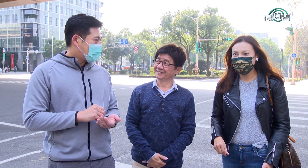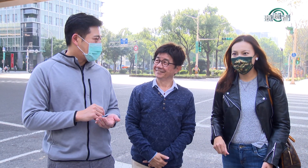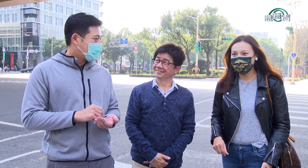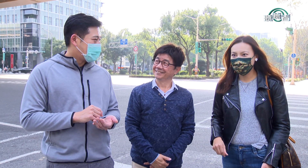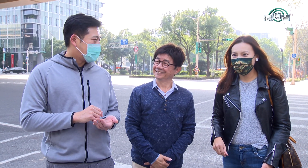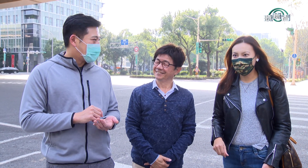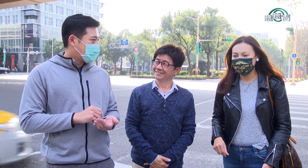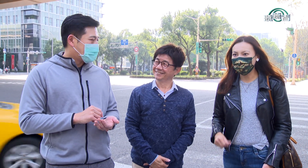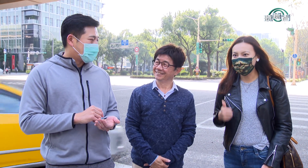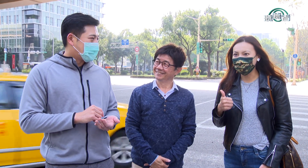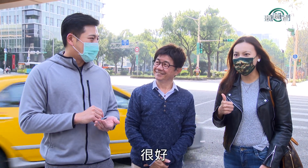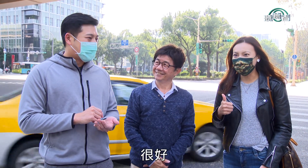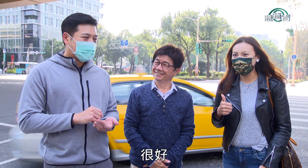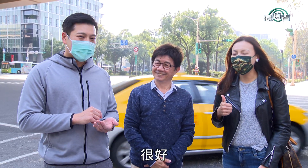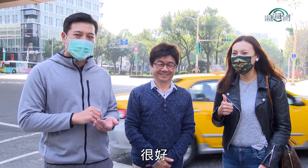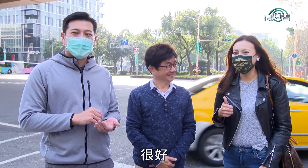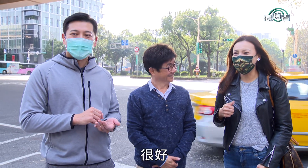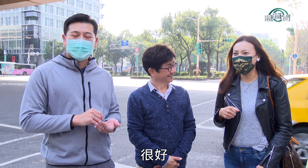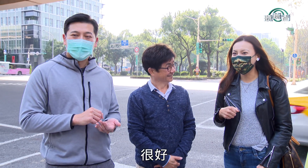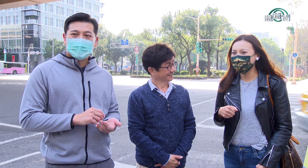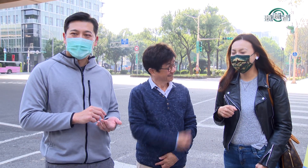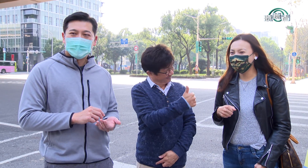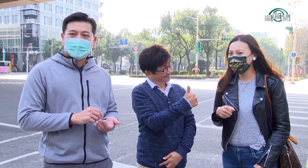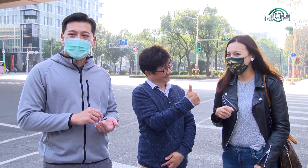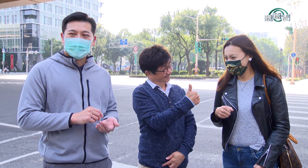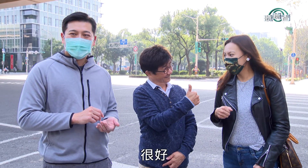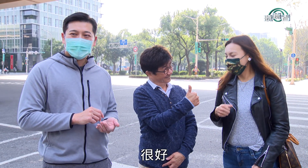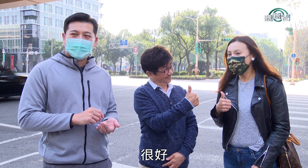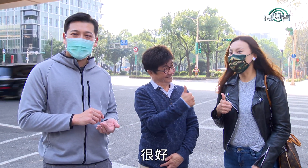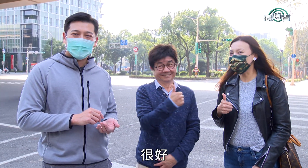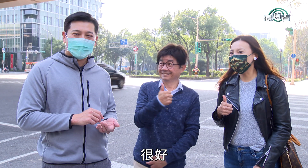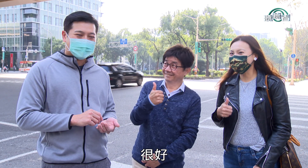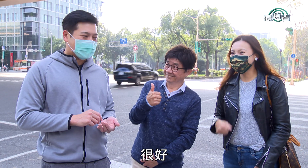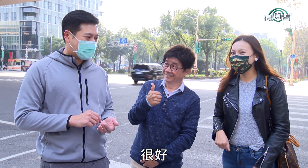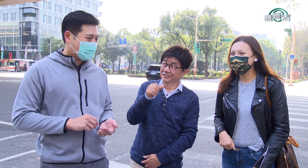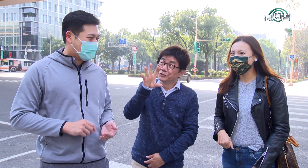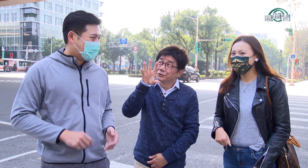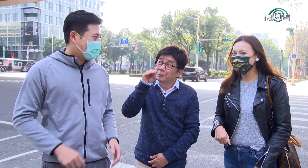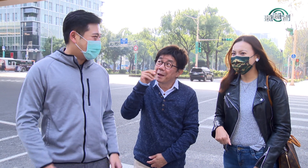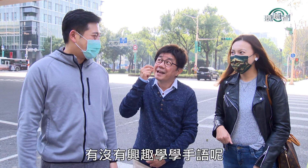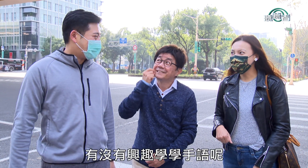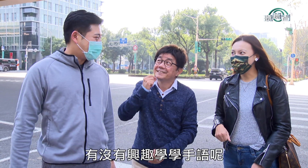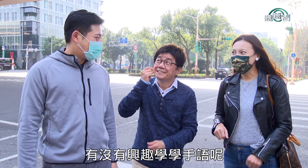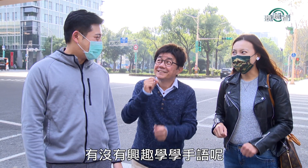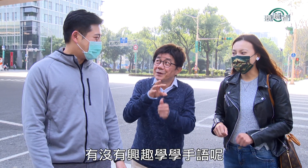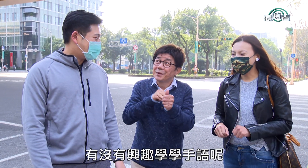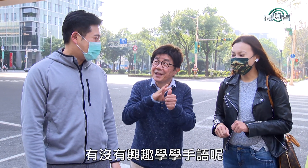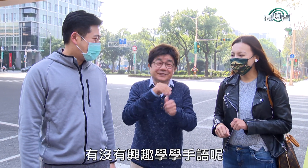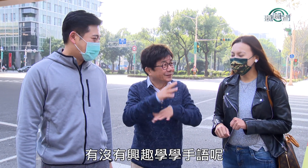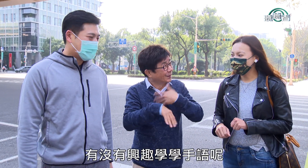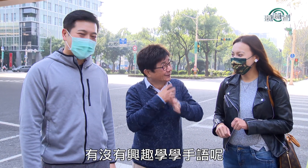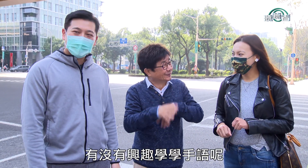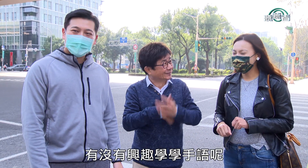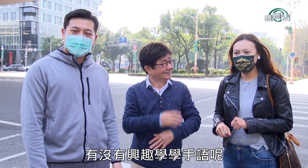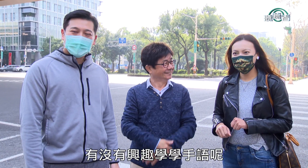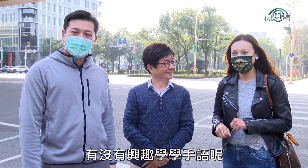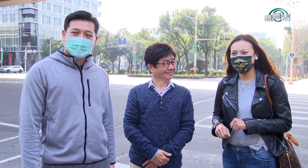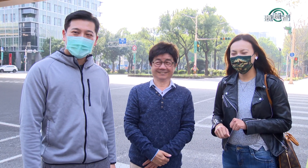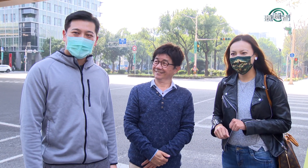像很好好学吗很好学习吗有没有兴趣学学手语呢你看学手语